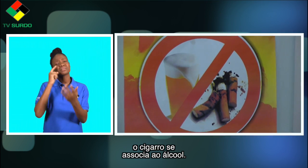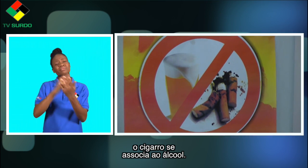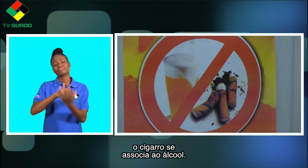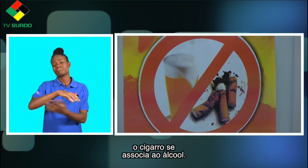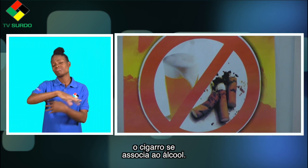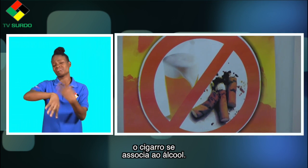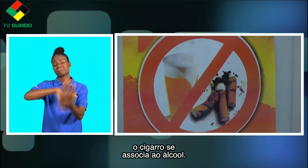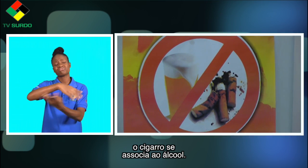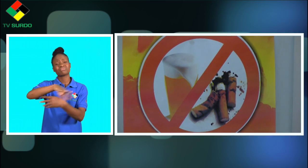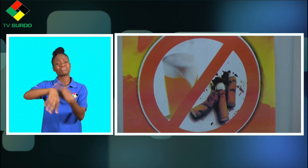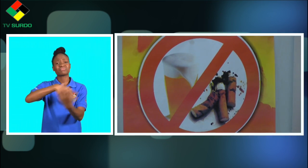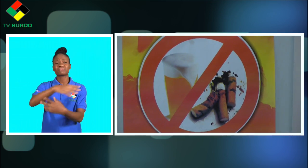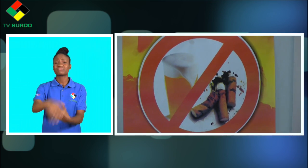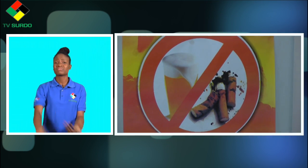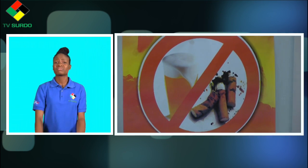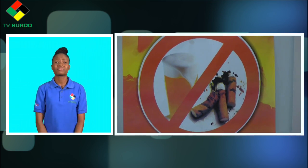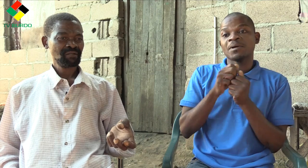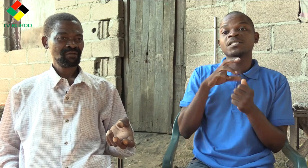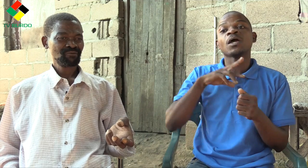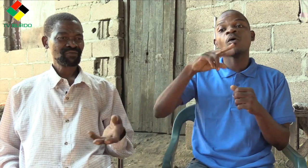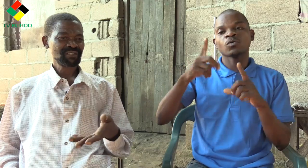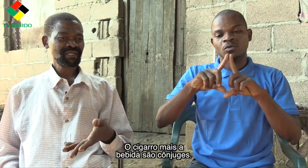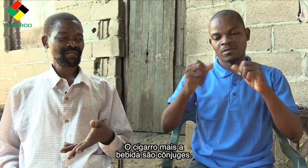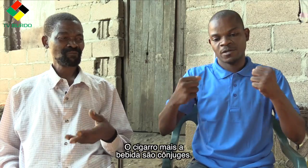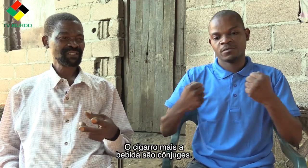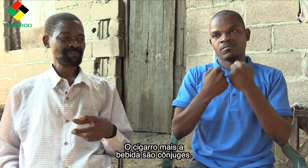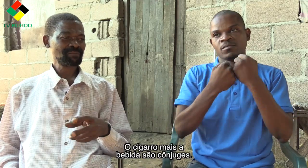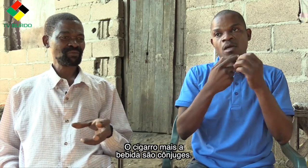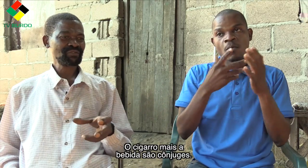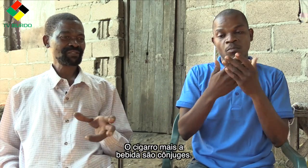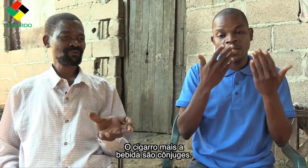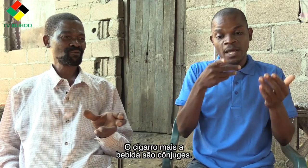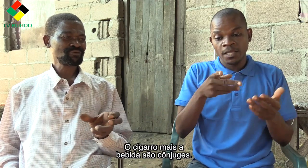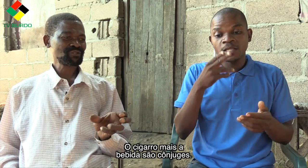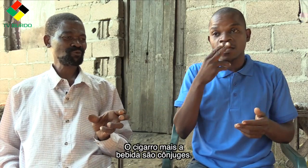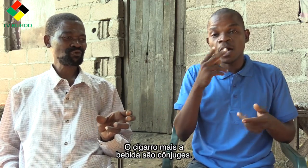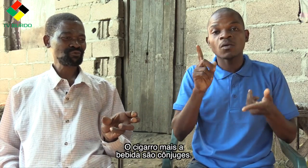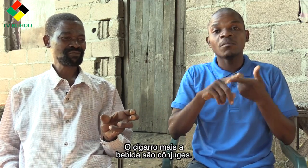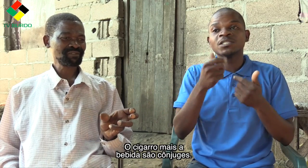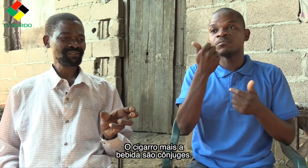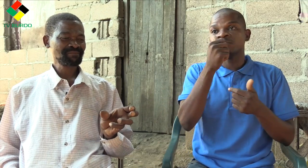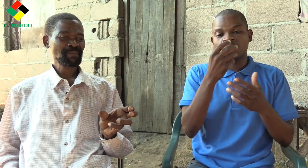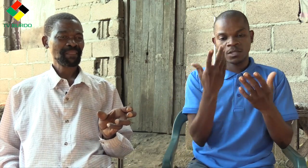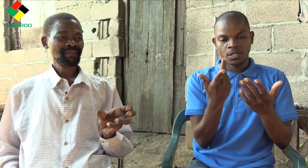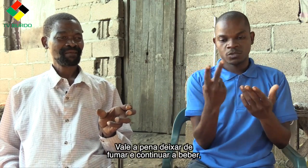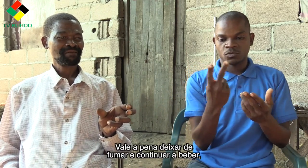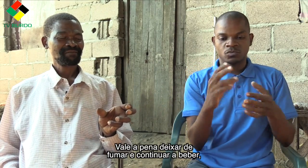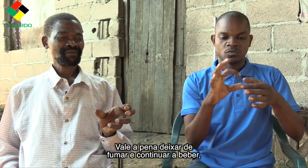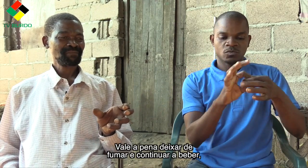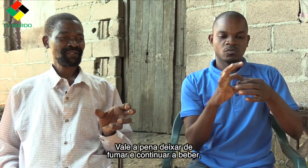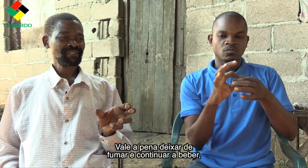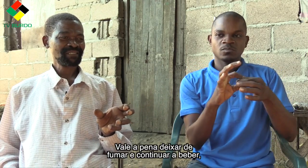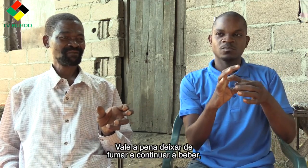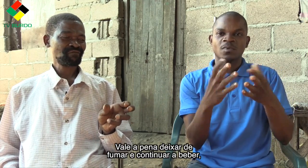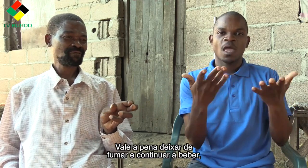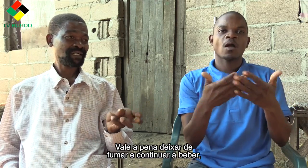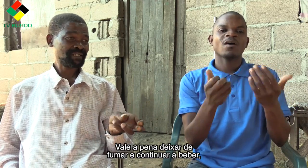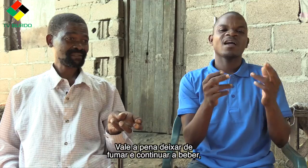álcool. O cigarro, mais a bebida, são coisas conjuntas. Vale a pena deixar de fumar